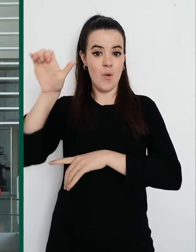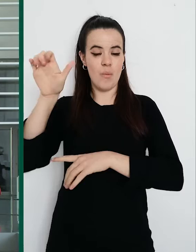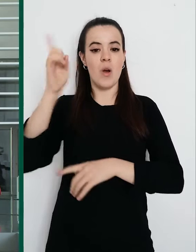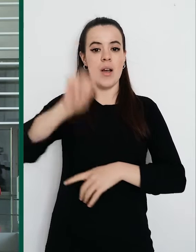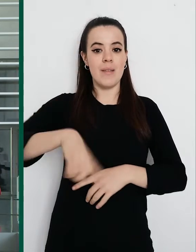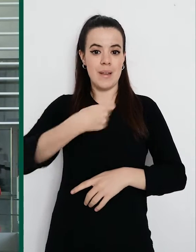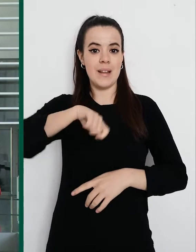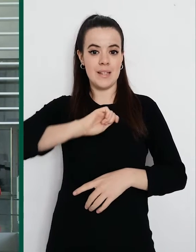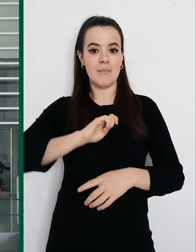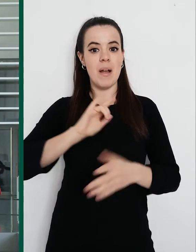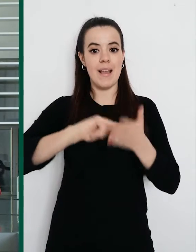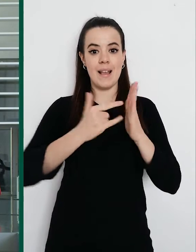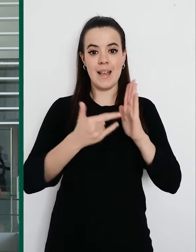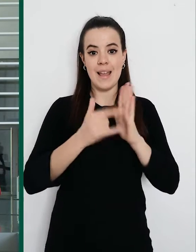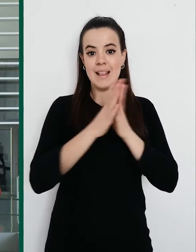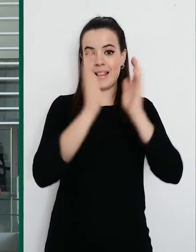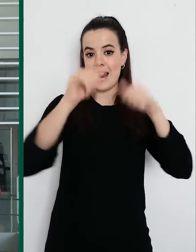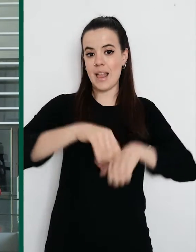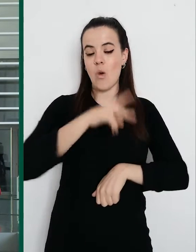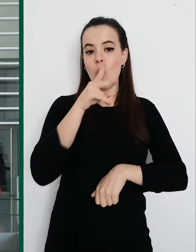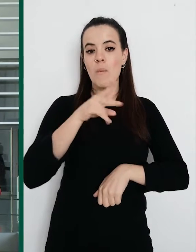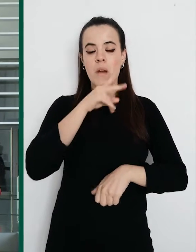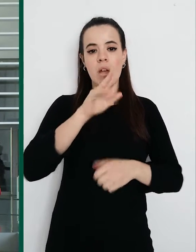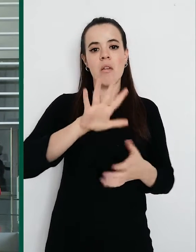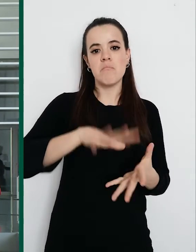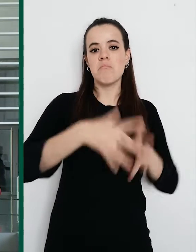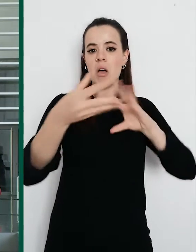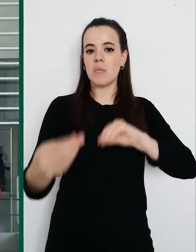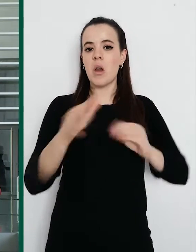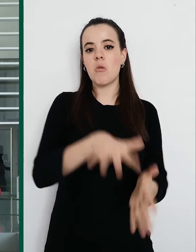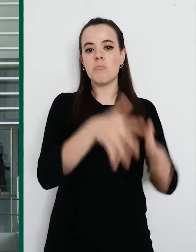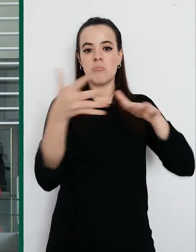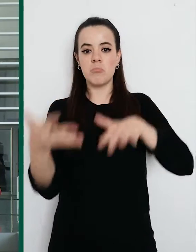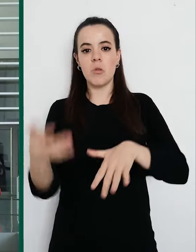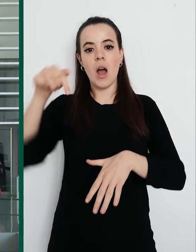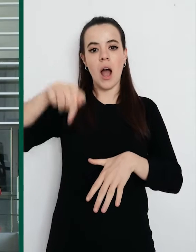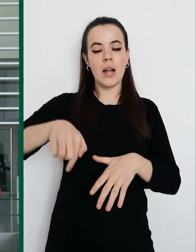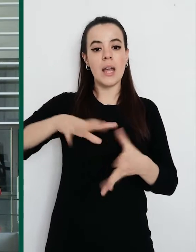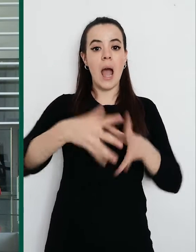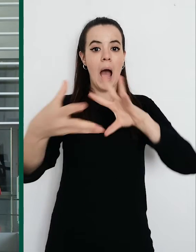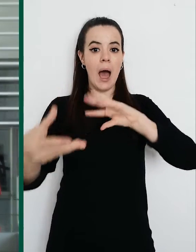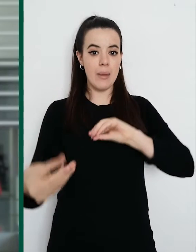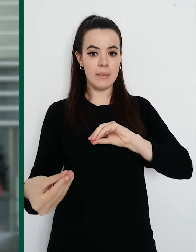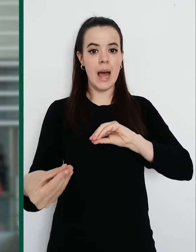por qué no ser pioneros en la adaptación de la movilidad urbana y comunitaria a lo verde. Gracias.